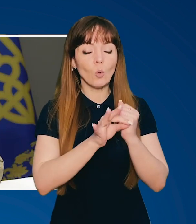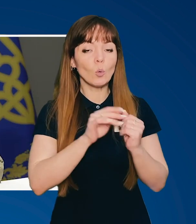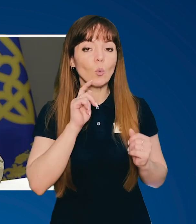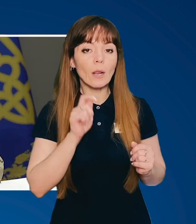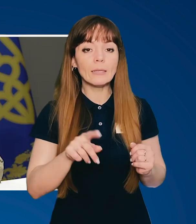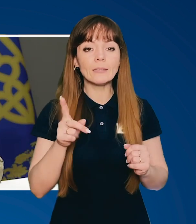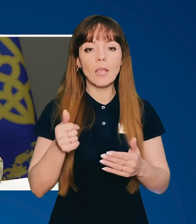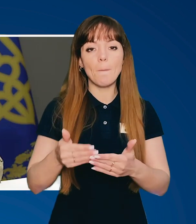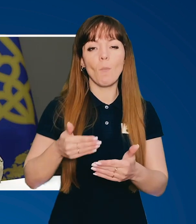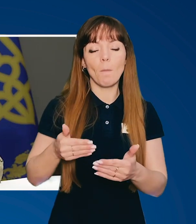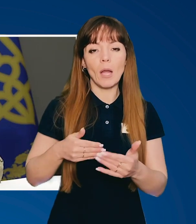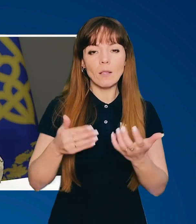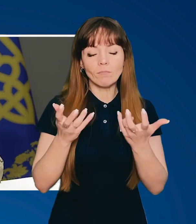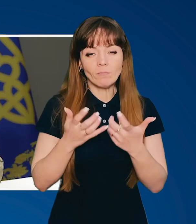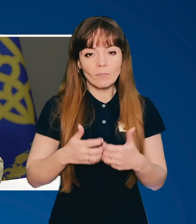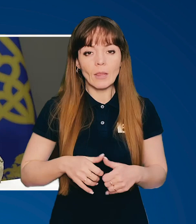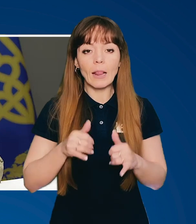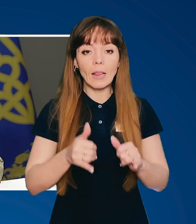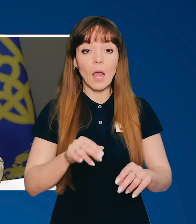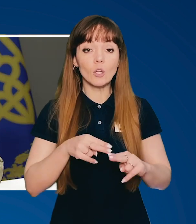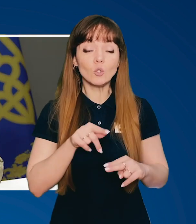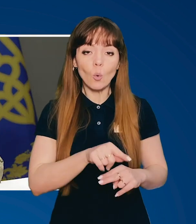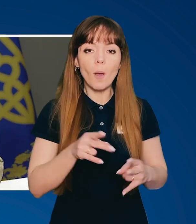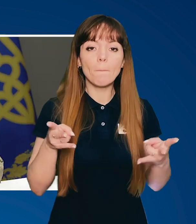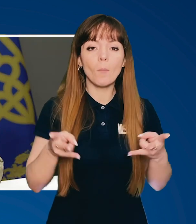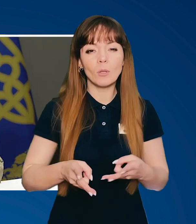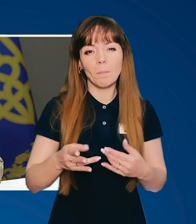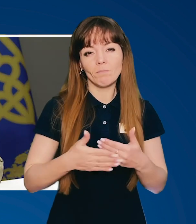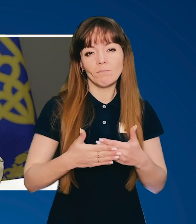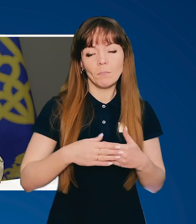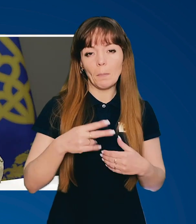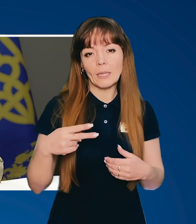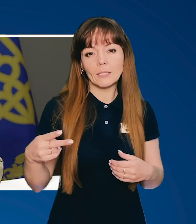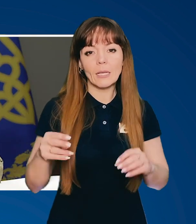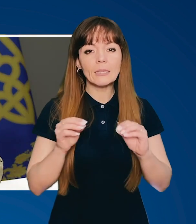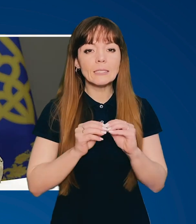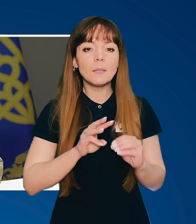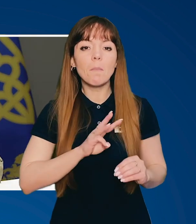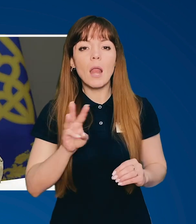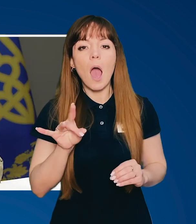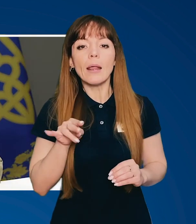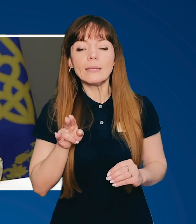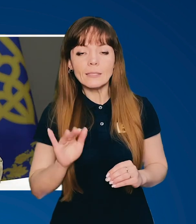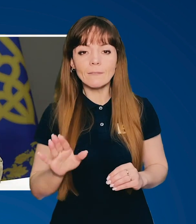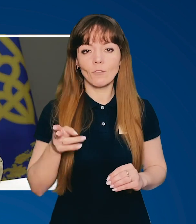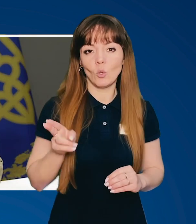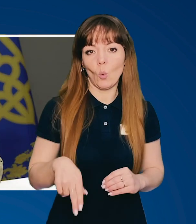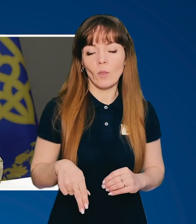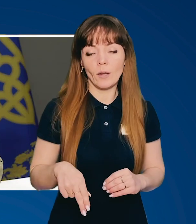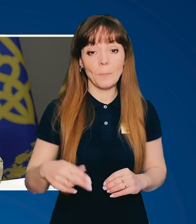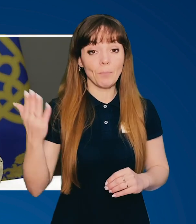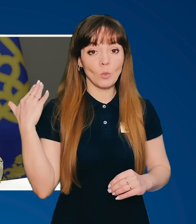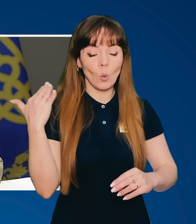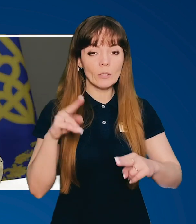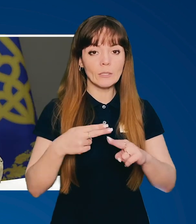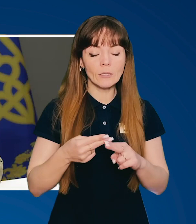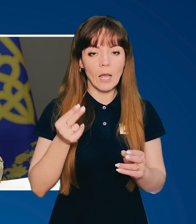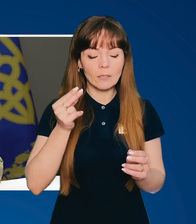України. За попереднім розрахунком для цього було потрібно близько 10 мільярдів доларів. Тоді